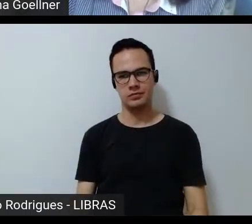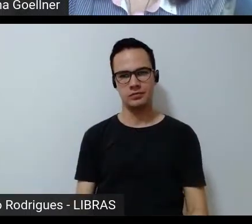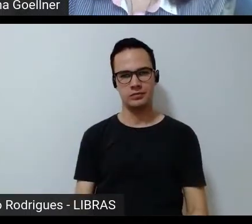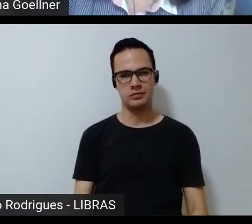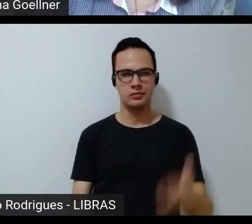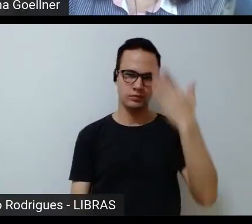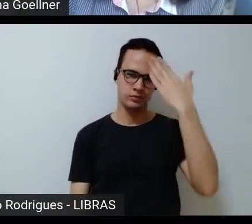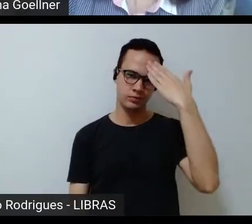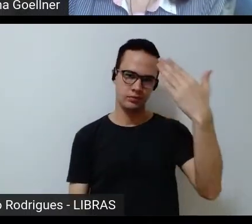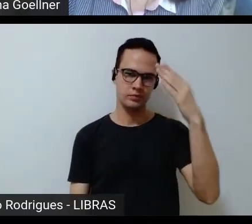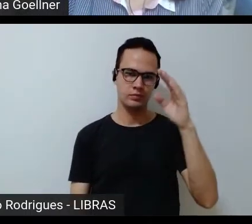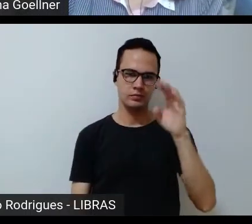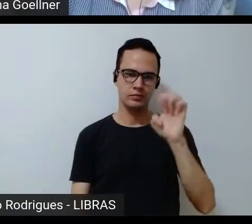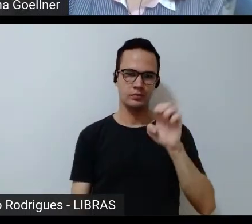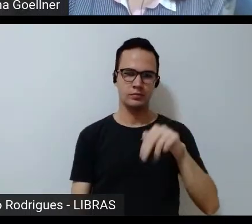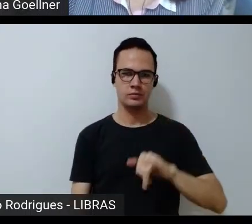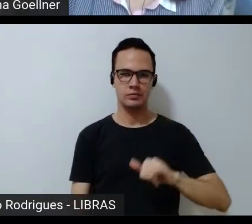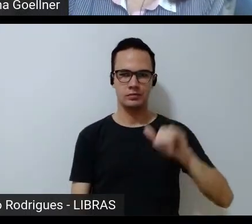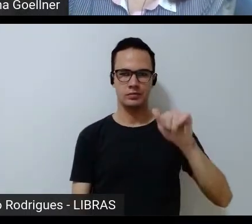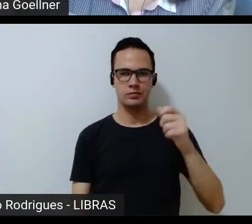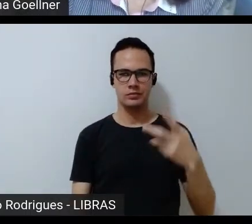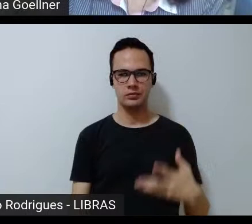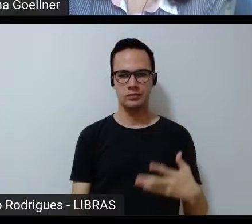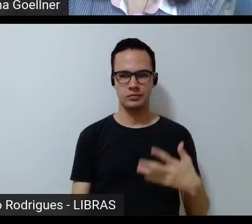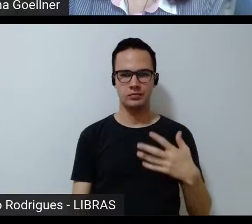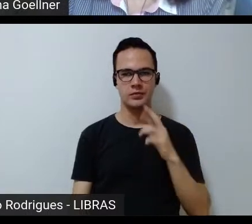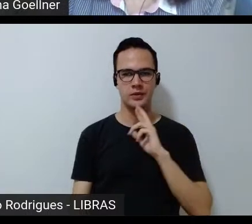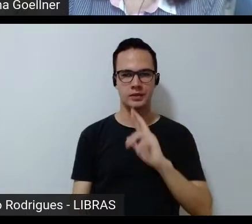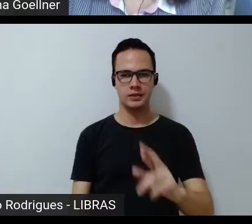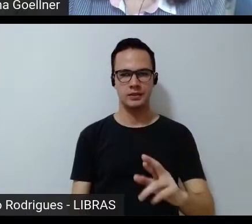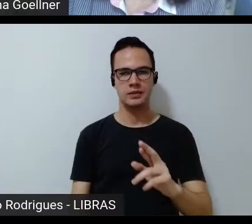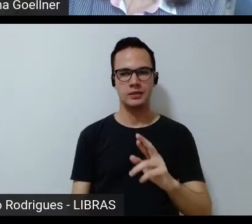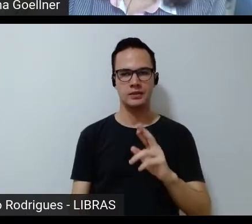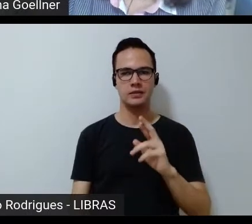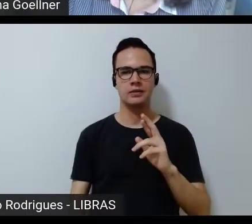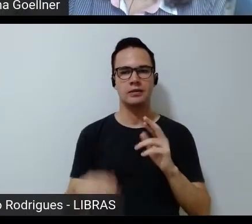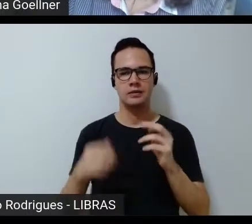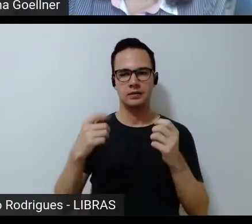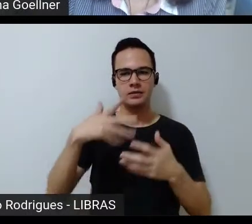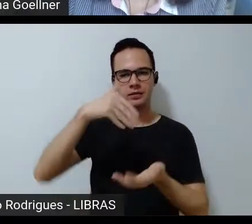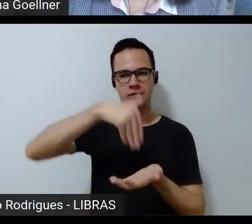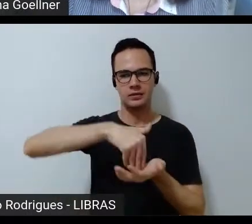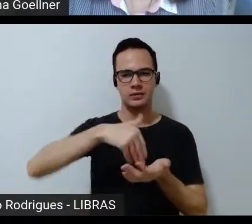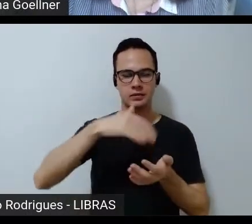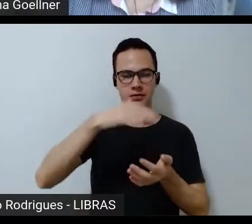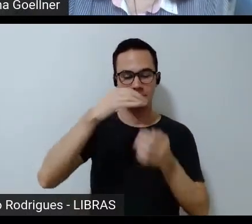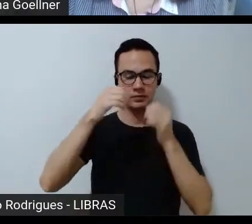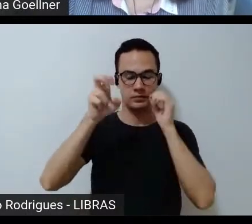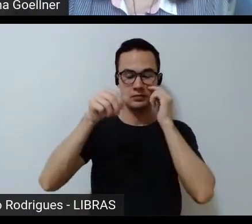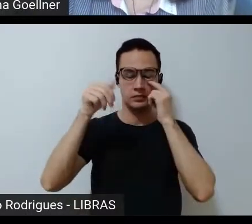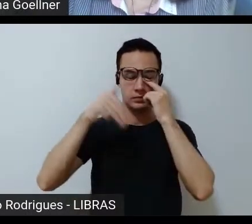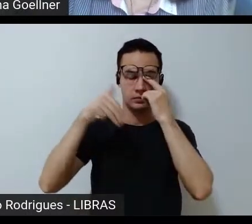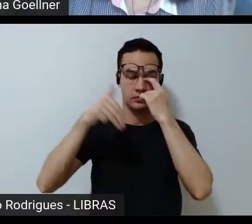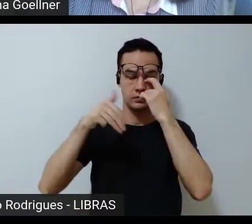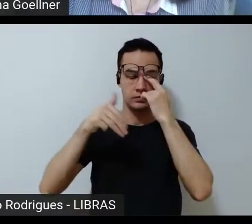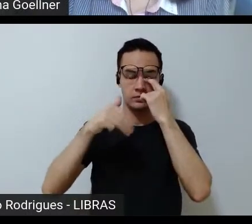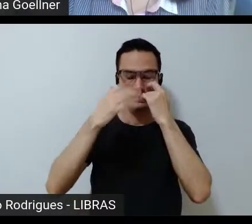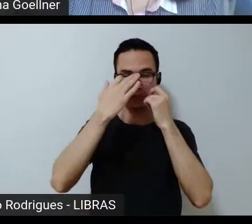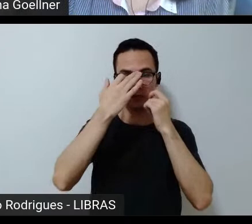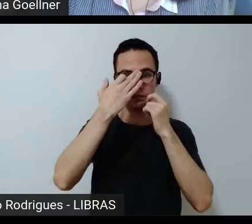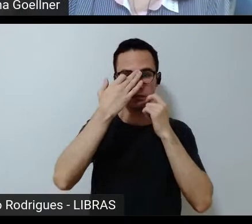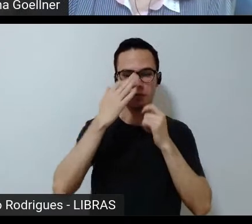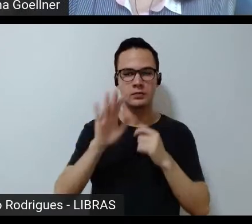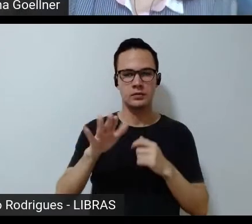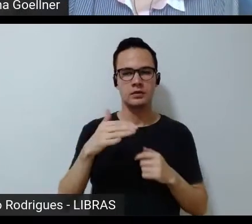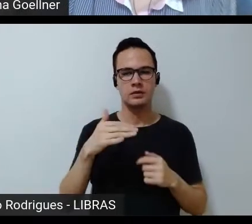Obrigado Eni respondendo a pergunta e fazendo as considerações finais cinco minutos eu na verdade